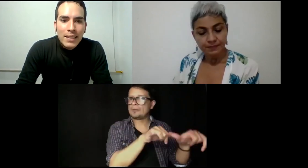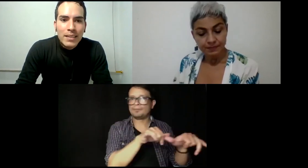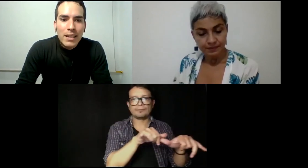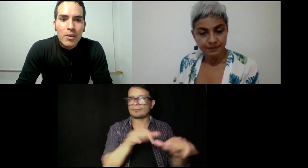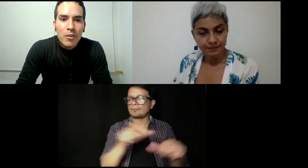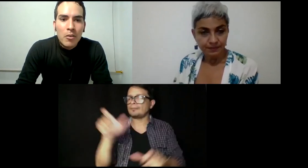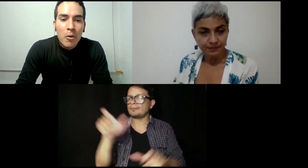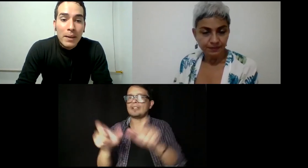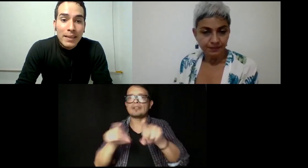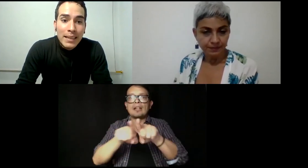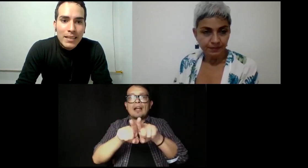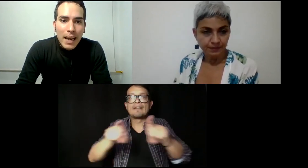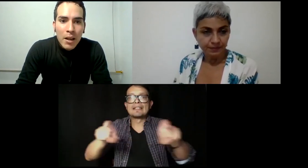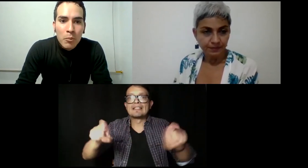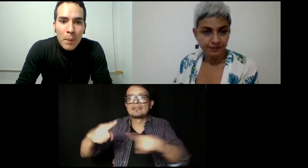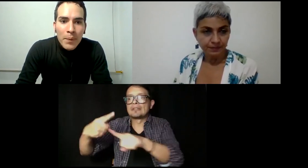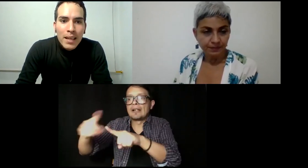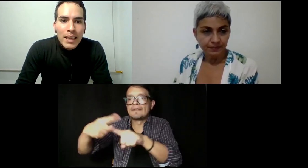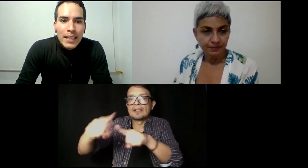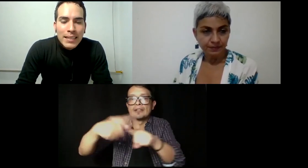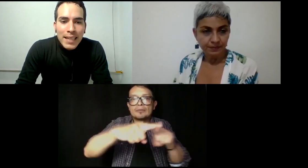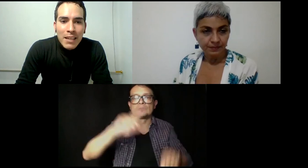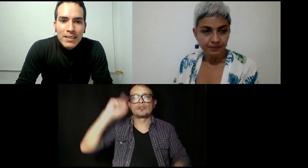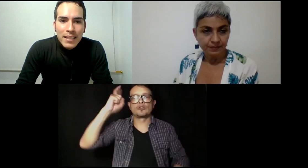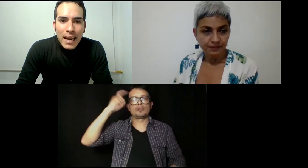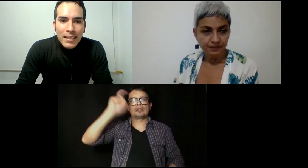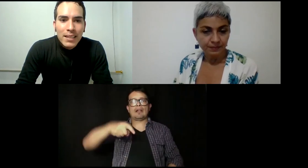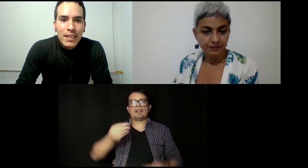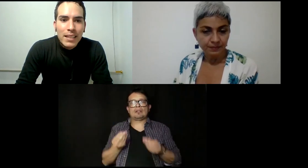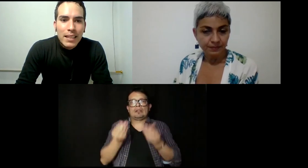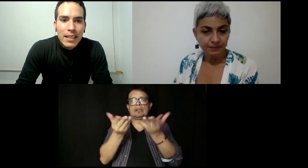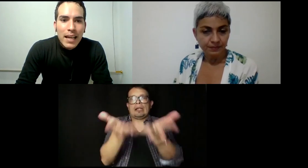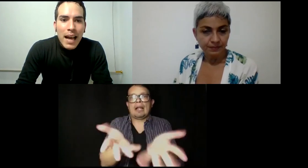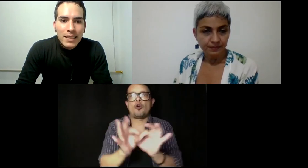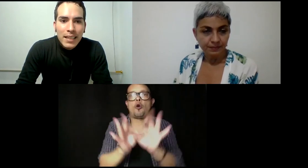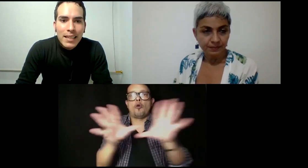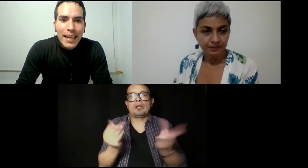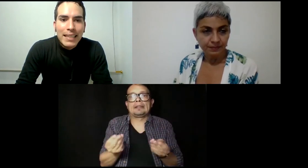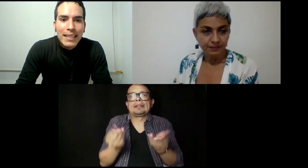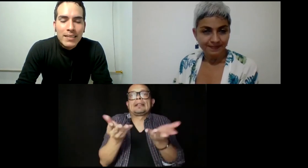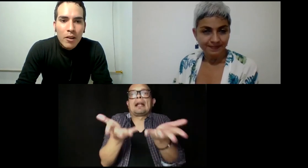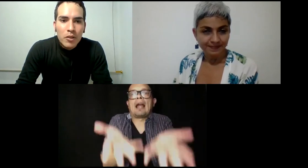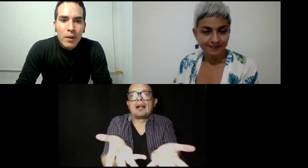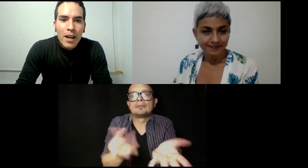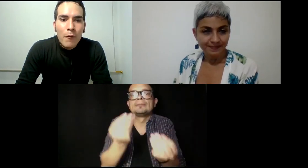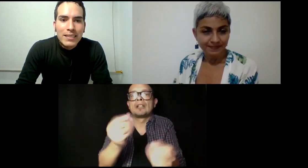competentes a cada grupo y esta diversidad hace que el Estado se obligue a ofrecer